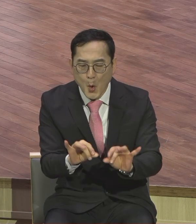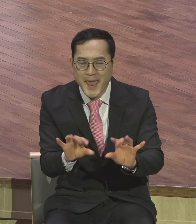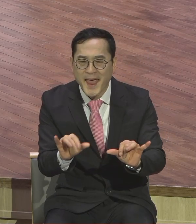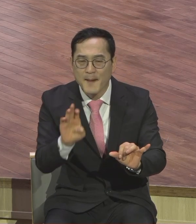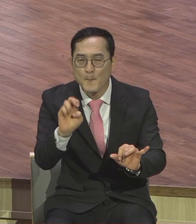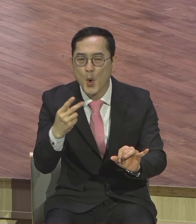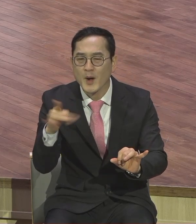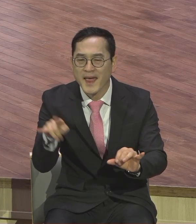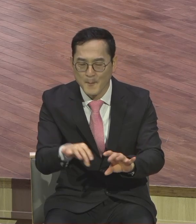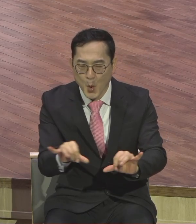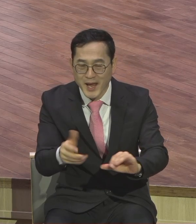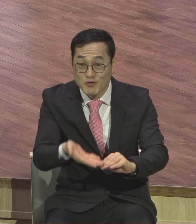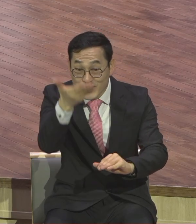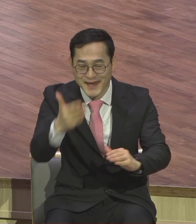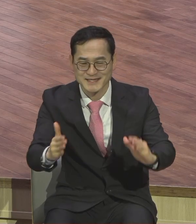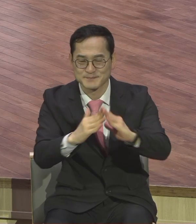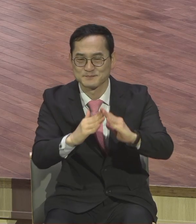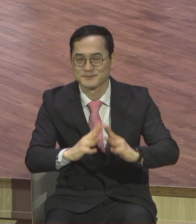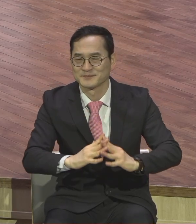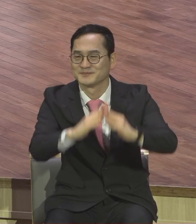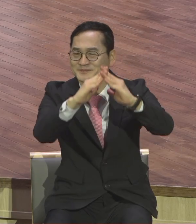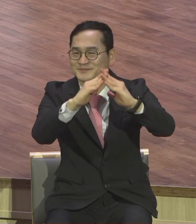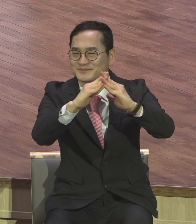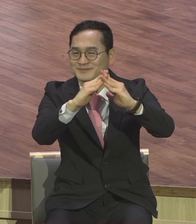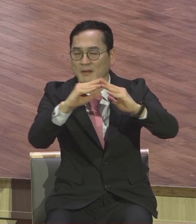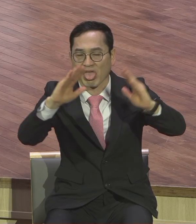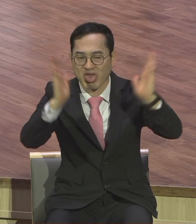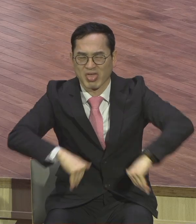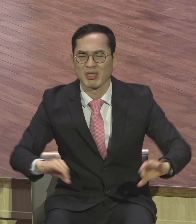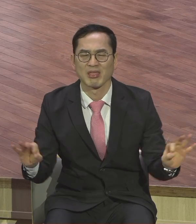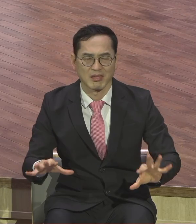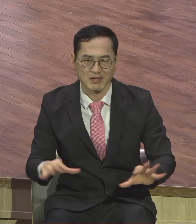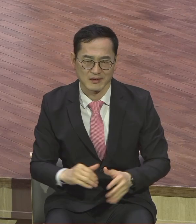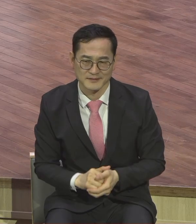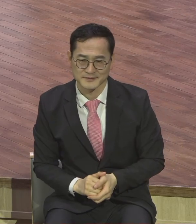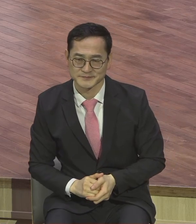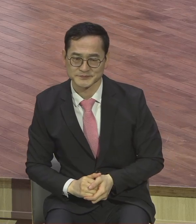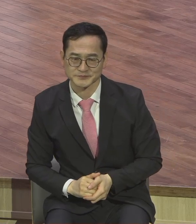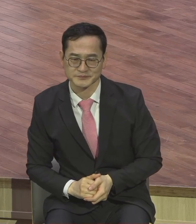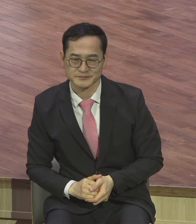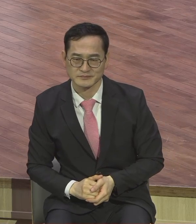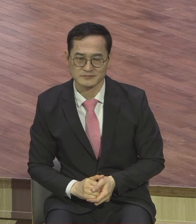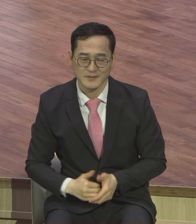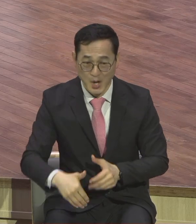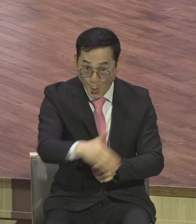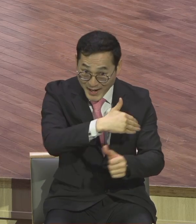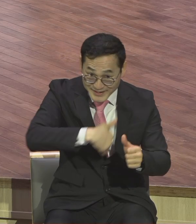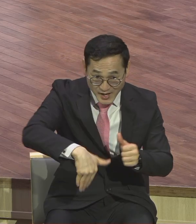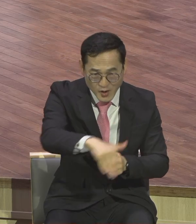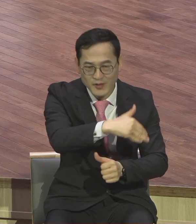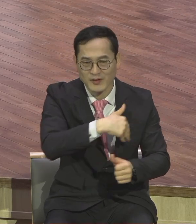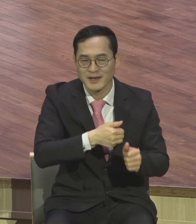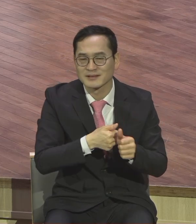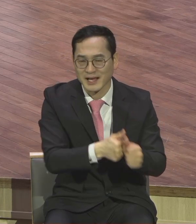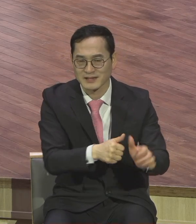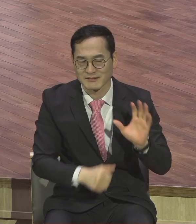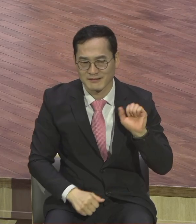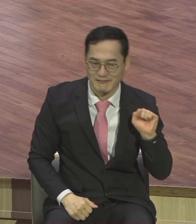물릴지 몰라 환경 따라 믿음도, 기도도 신앙생활도, 헌신도 다